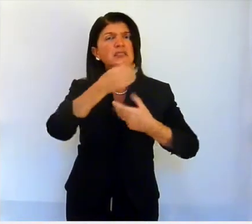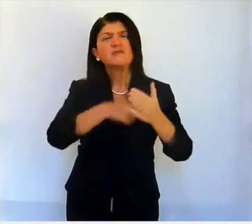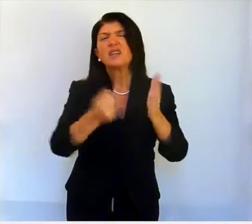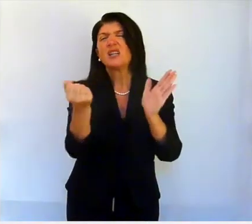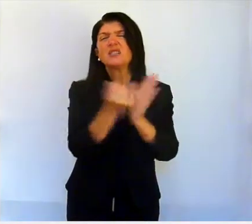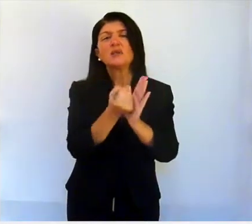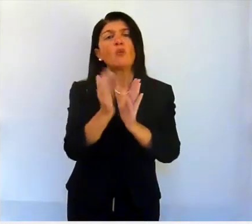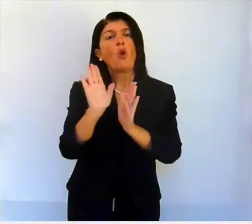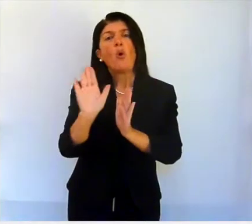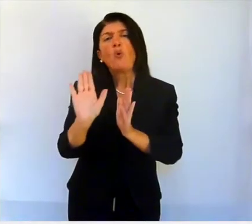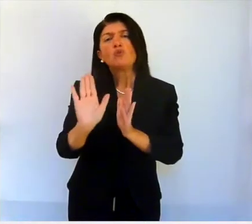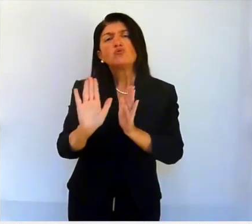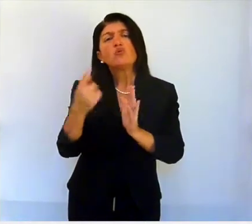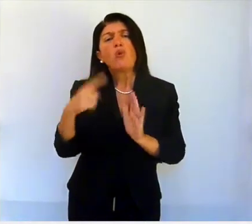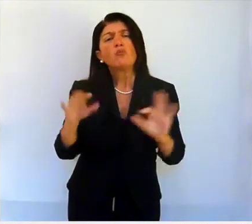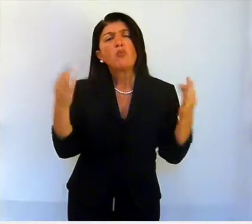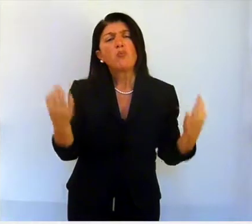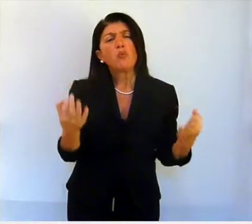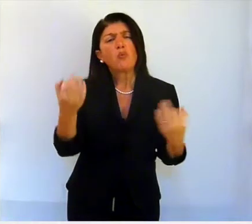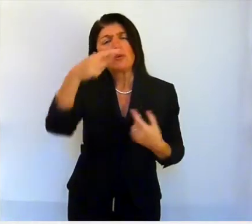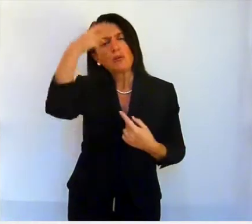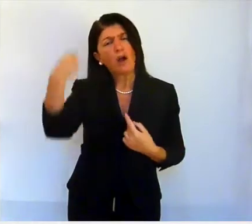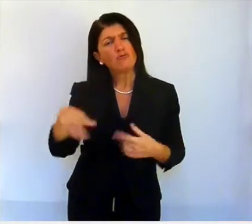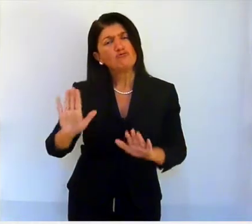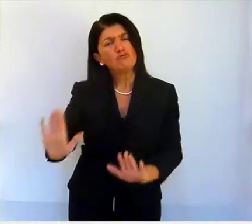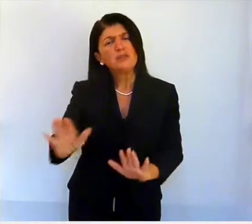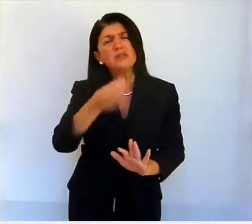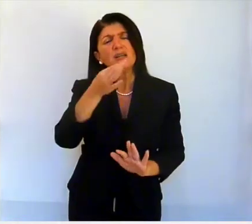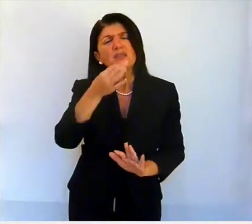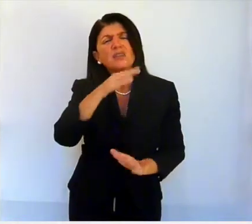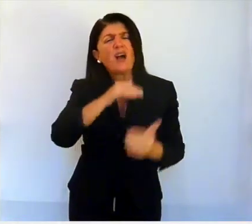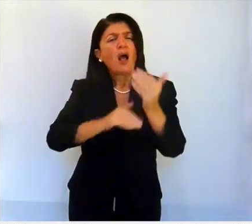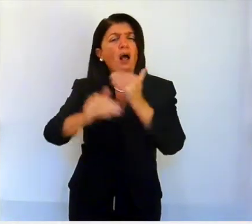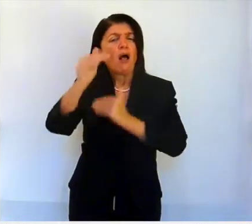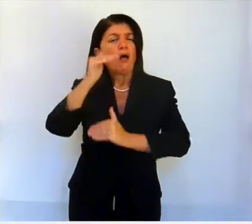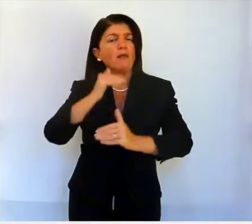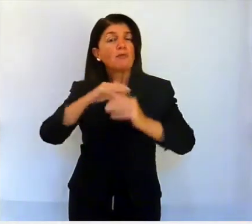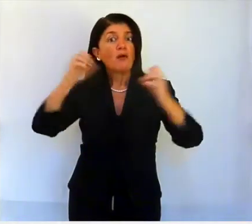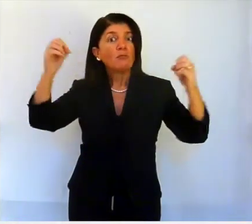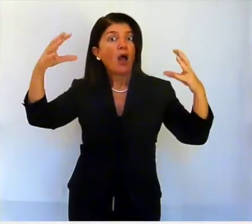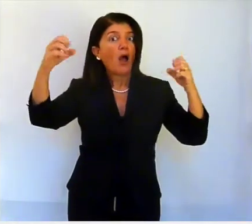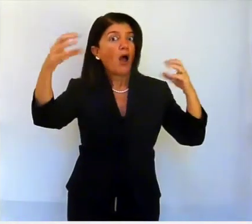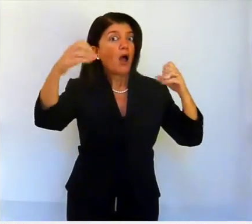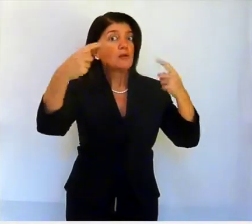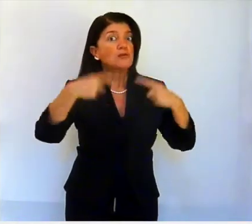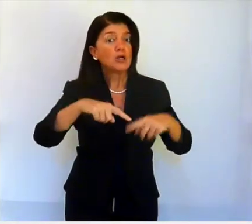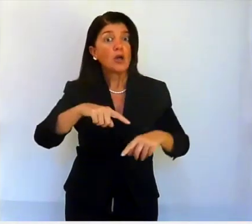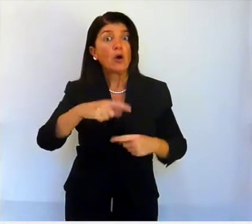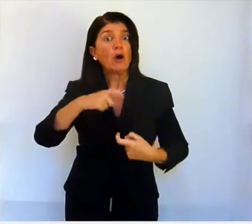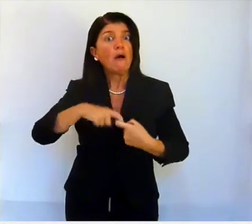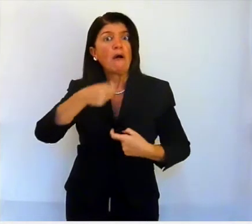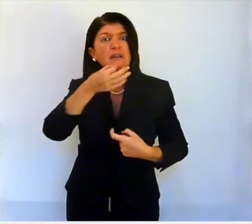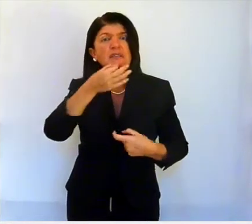antico, che nel buddismo cinese vuol dire diecimila, a simboleggiare le diecimila